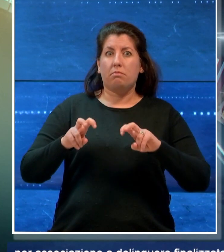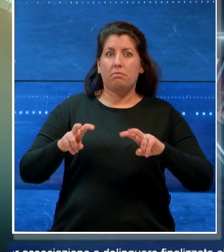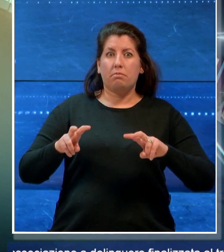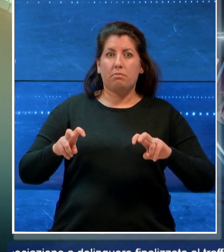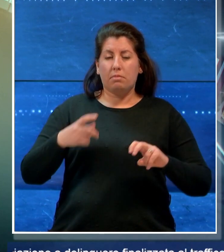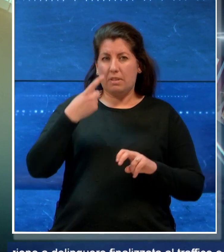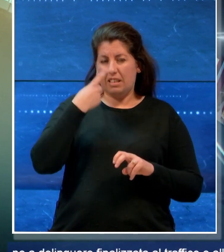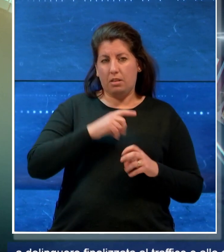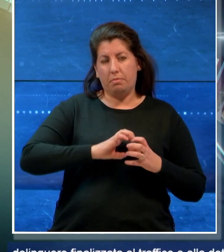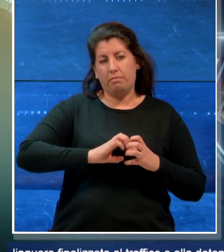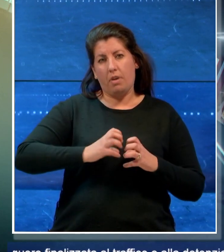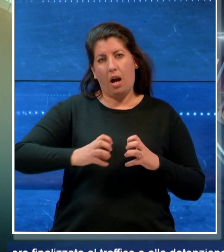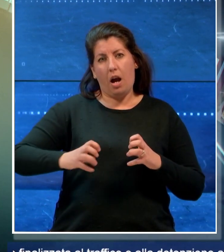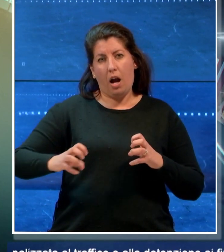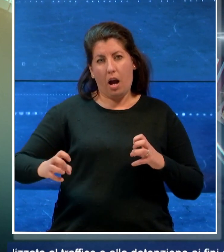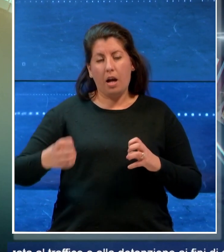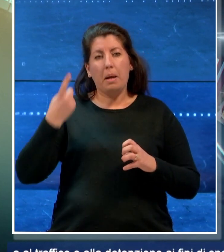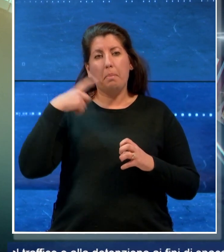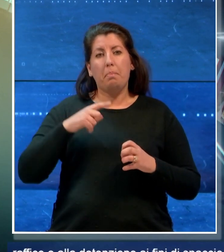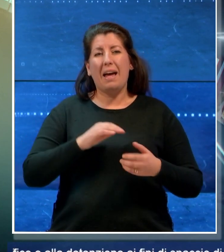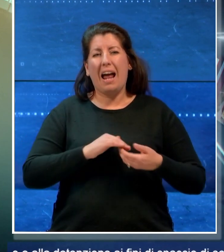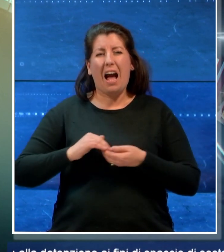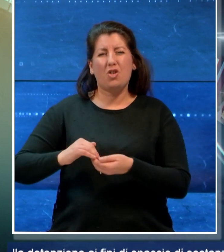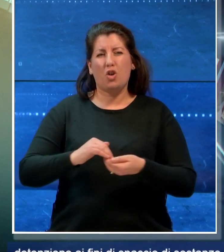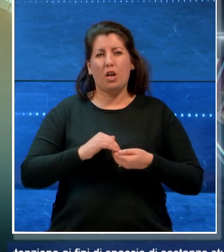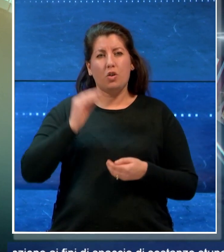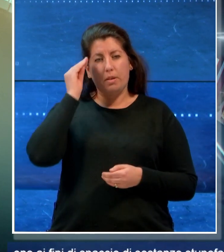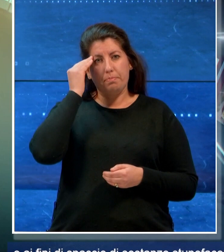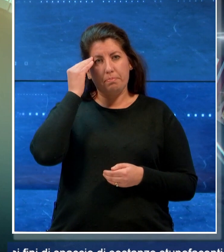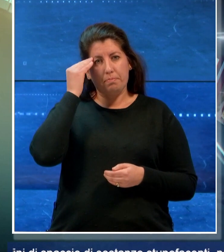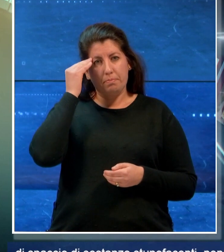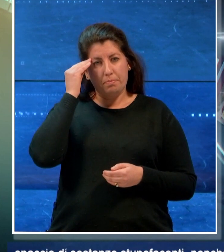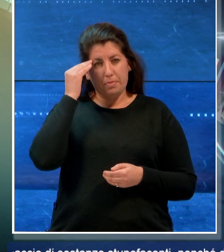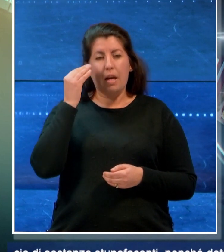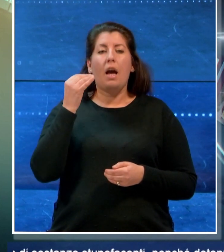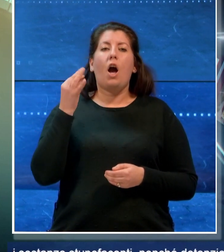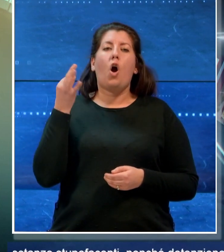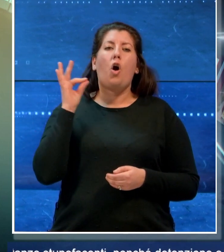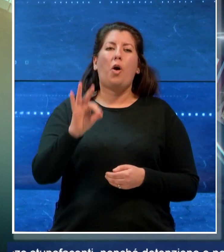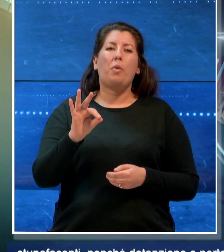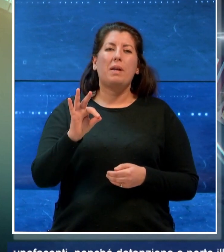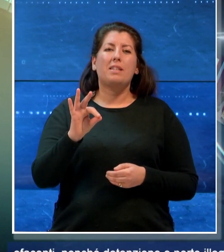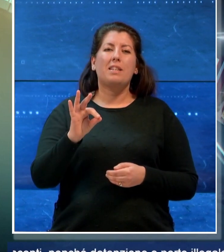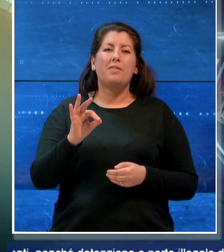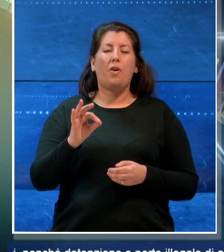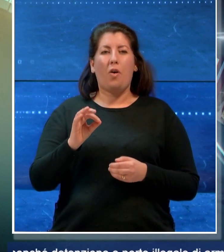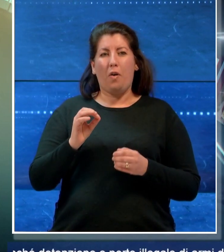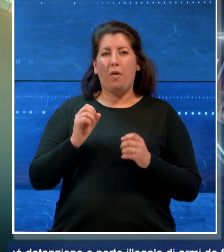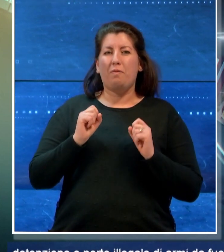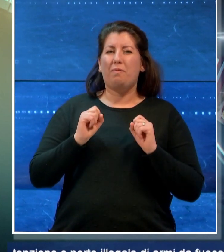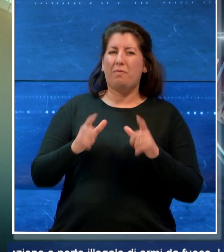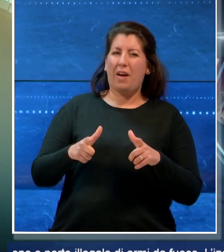a vario titolo per associazione a delinquere finalizzata al traffico e alla